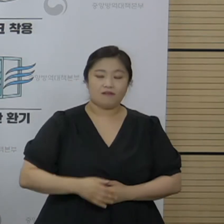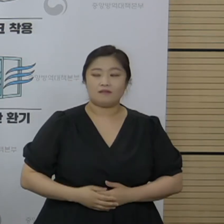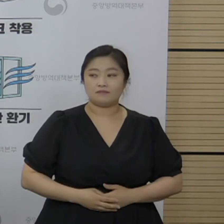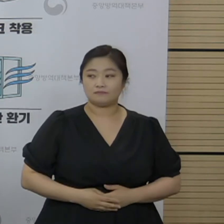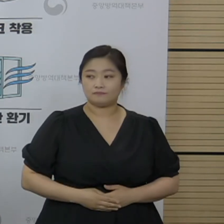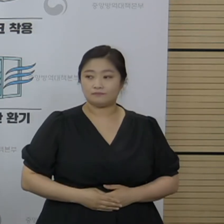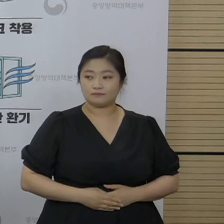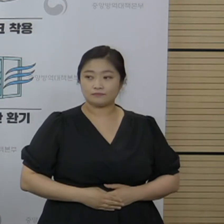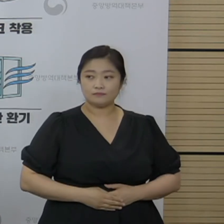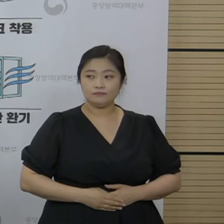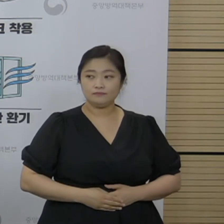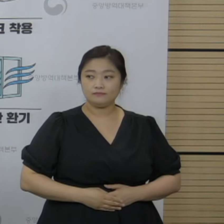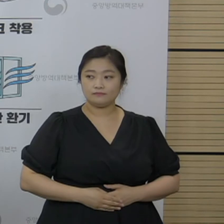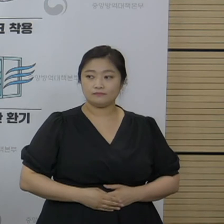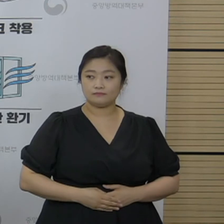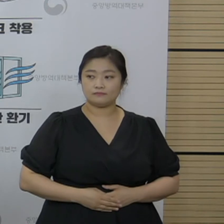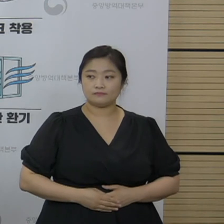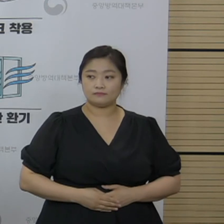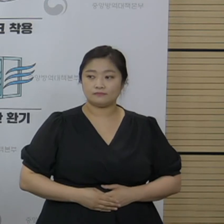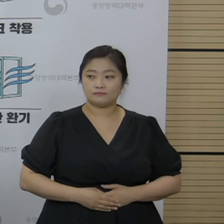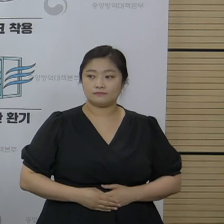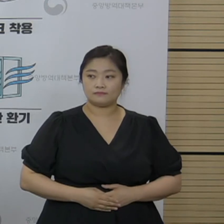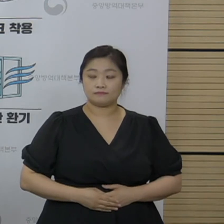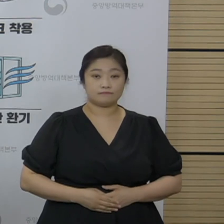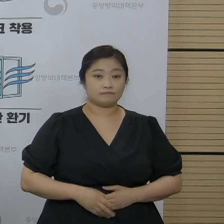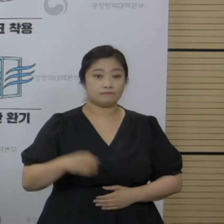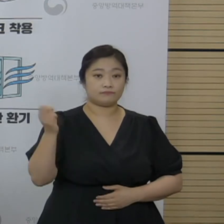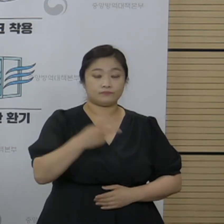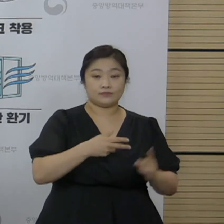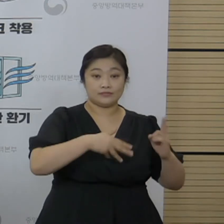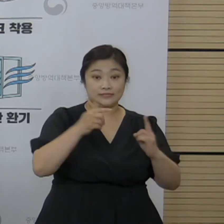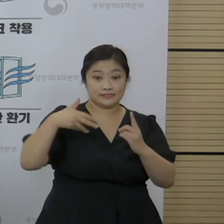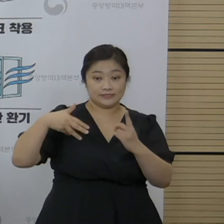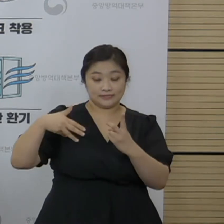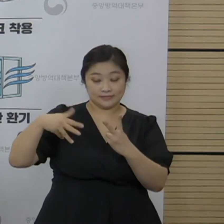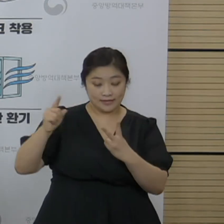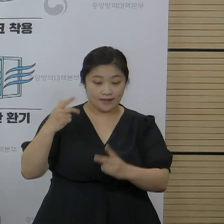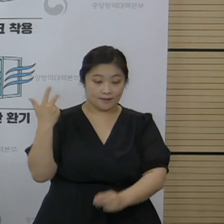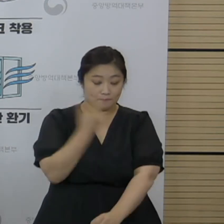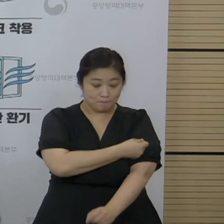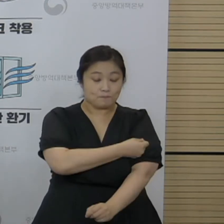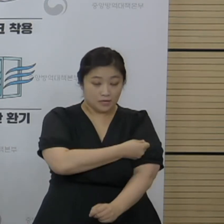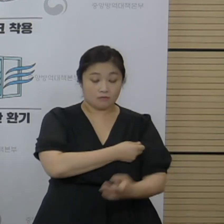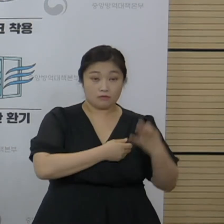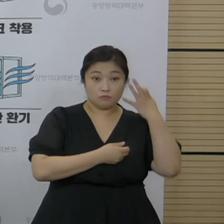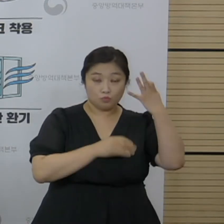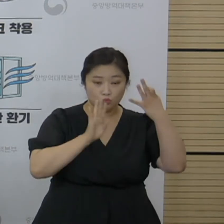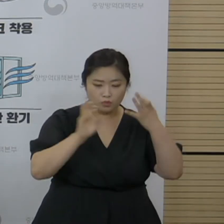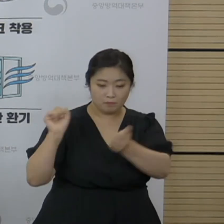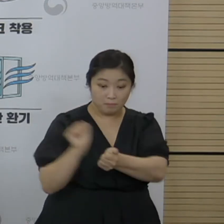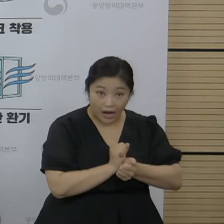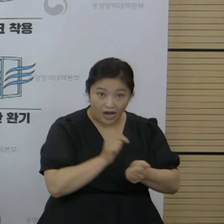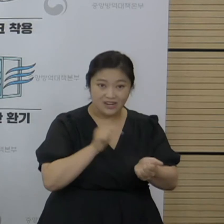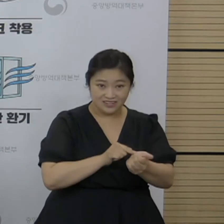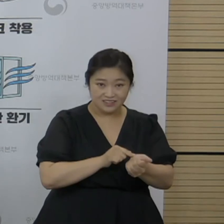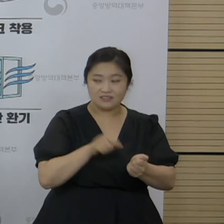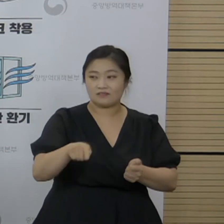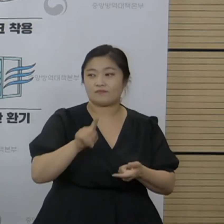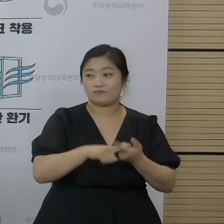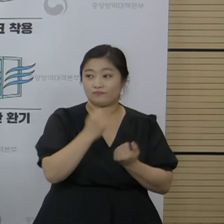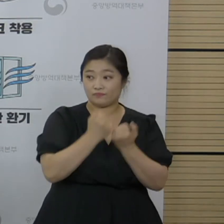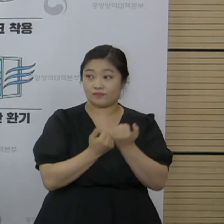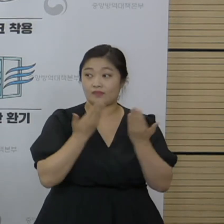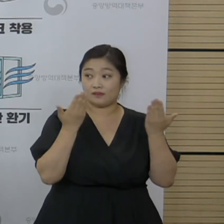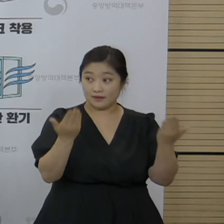이상입니다. 네 다음은 돌파 감염 관련돼서 두 분 기자님 질문이 있습니다. TV조선의 유지현